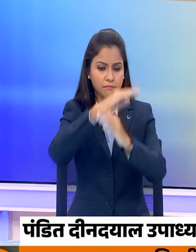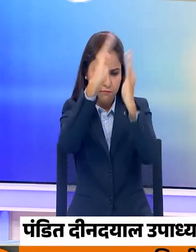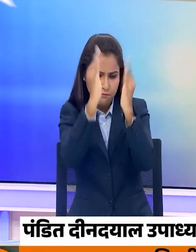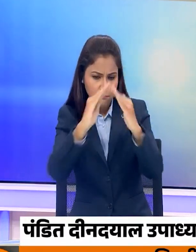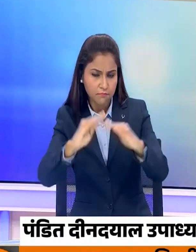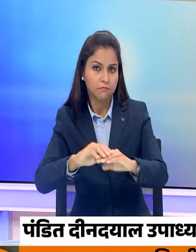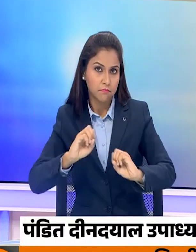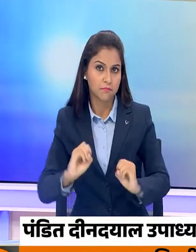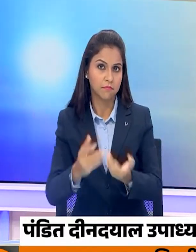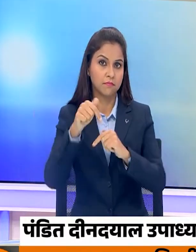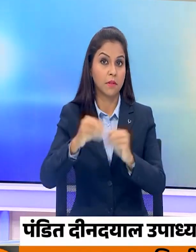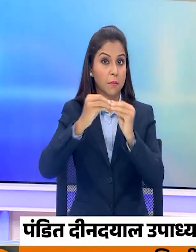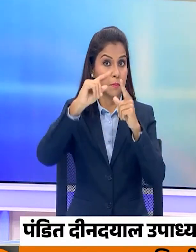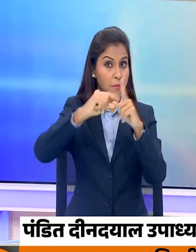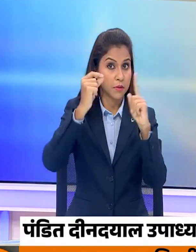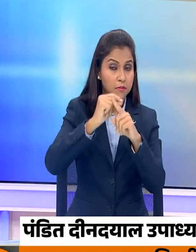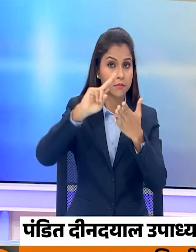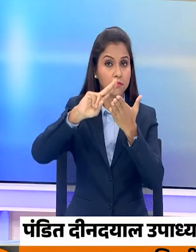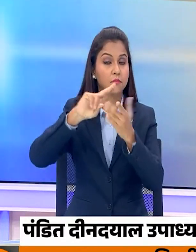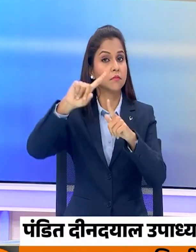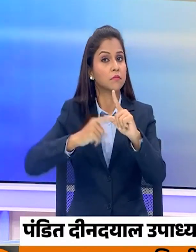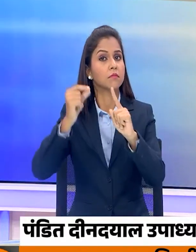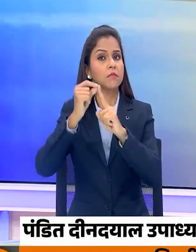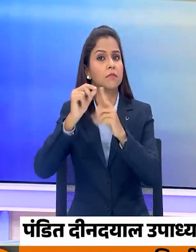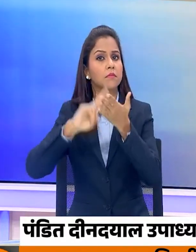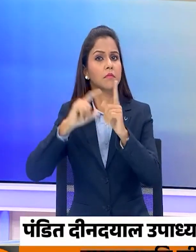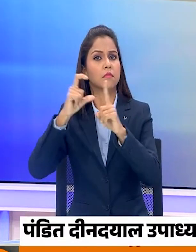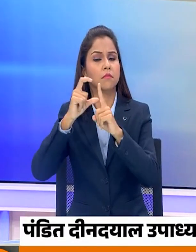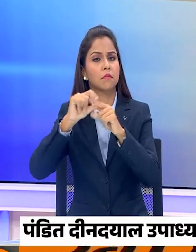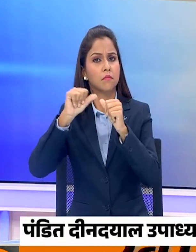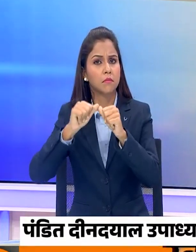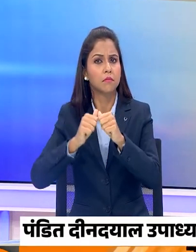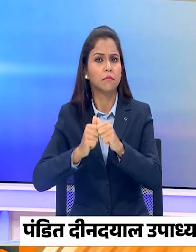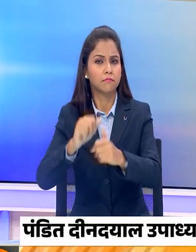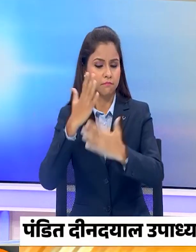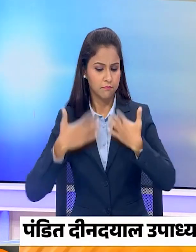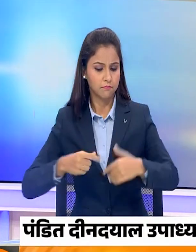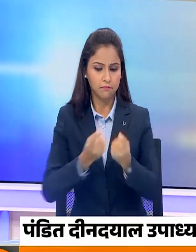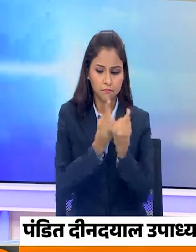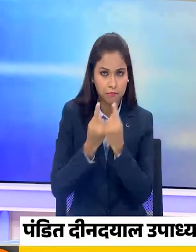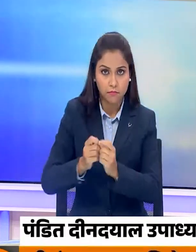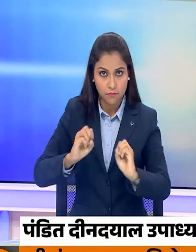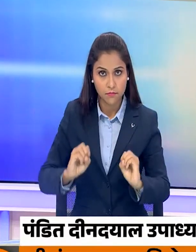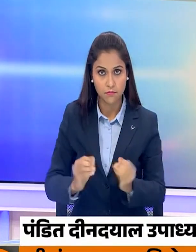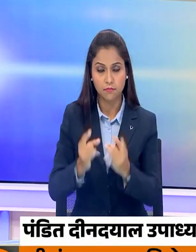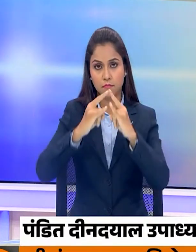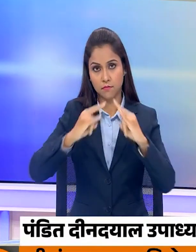अनावरन भाजपाध्यक्ष जेपी नड़ा हेल्थ चेक अप केम्प की करेंगे शुरुआत